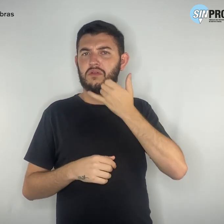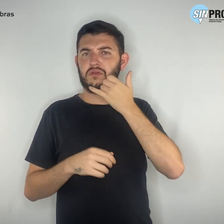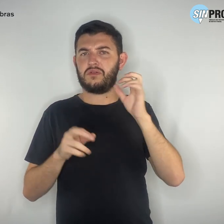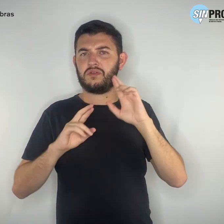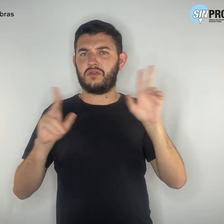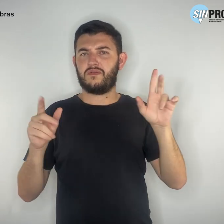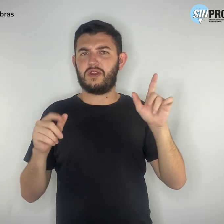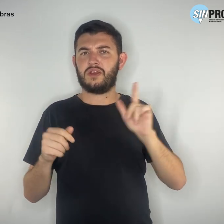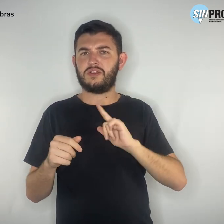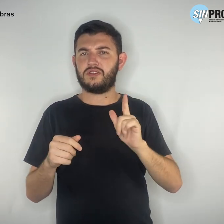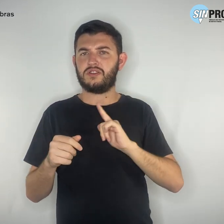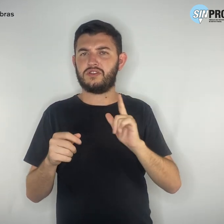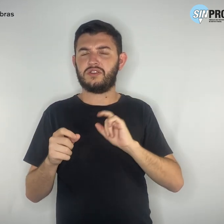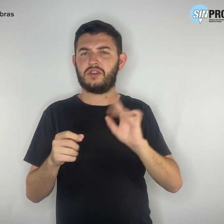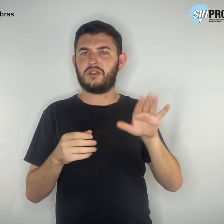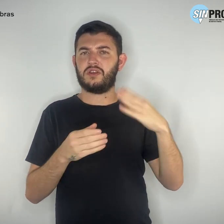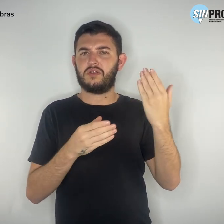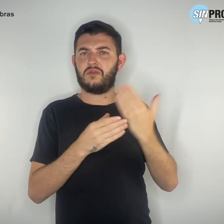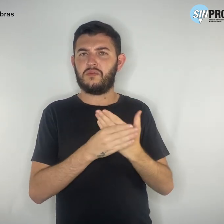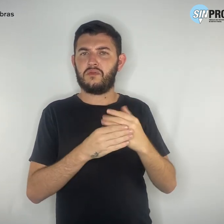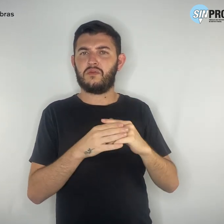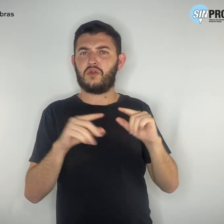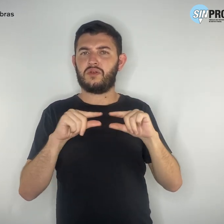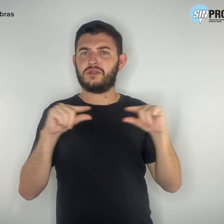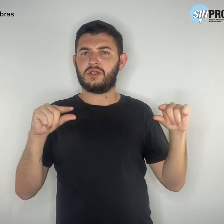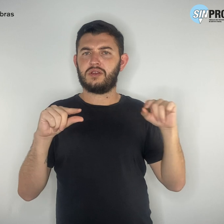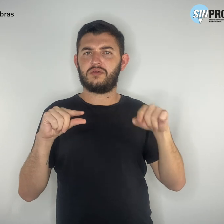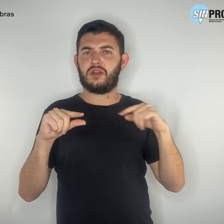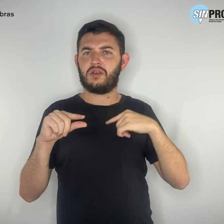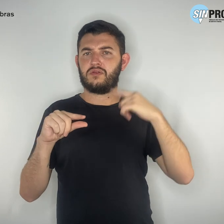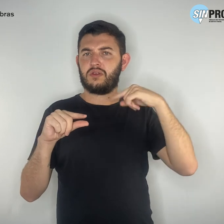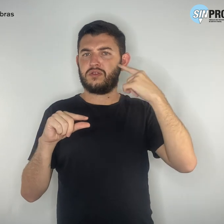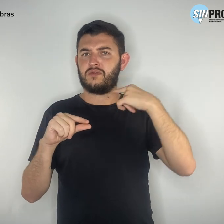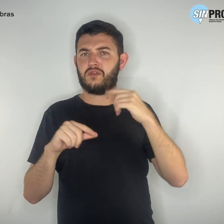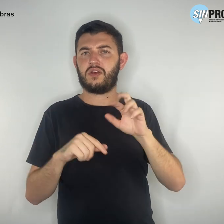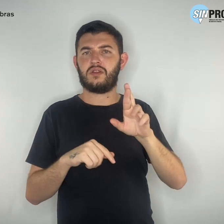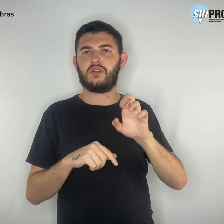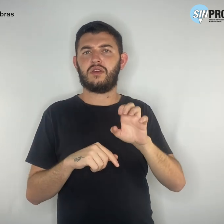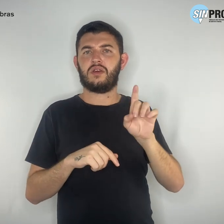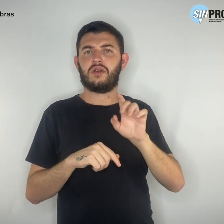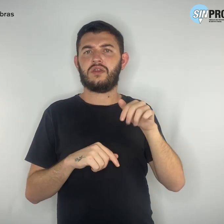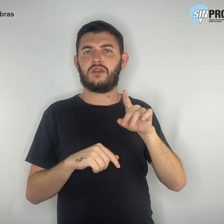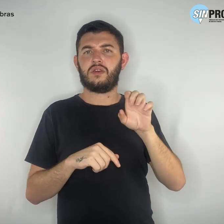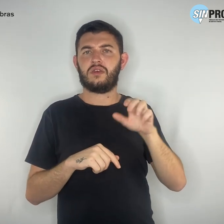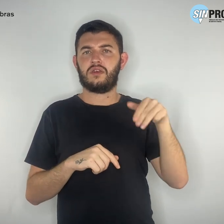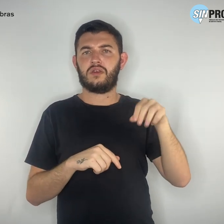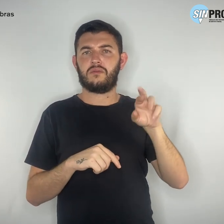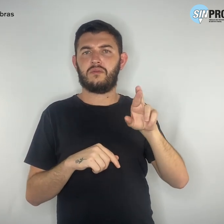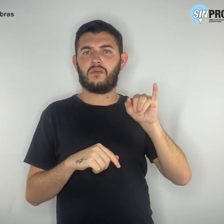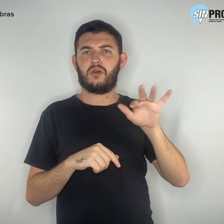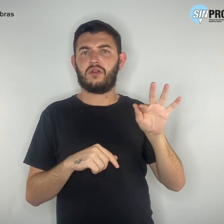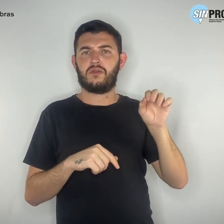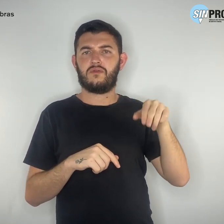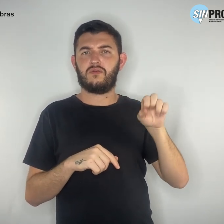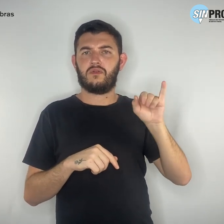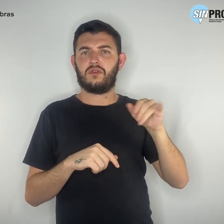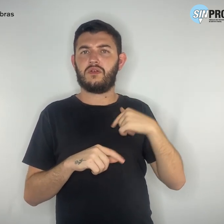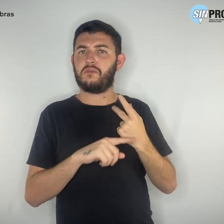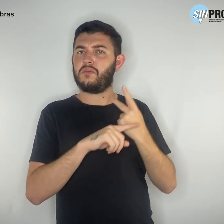procuração do escritório dos advogados Rezende Morifontes. Liguei para o escritório e a moça